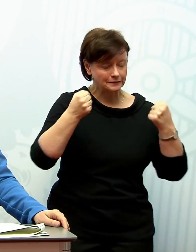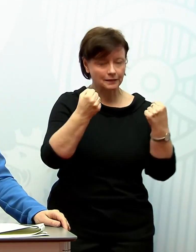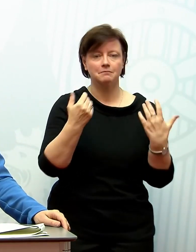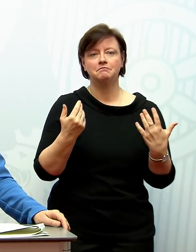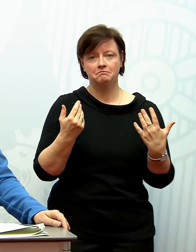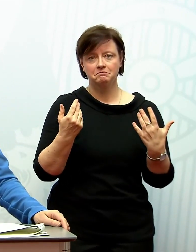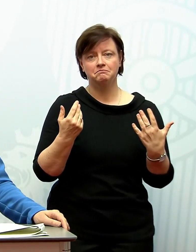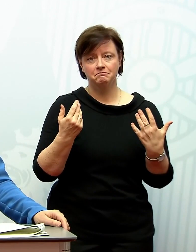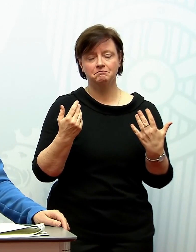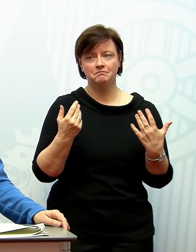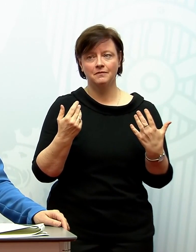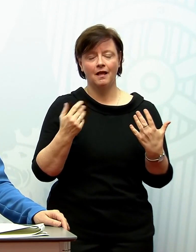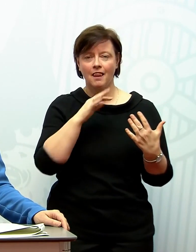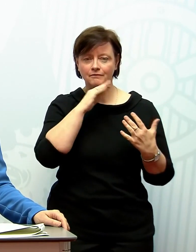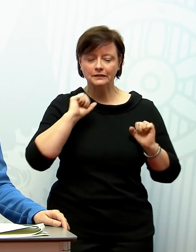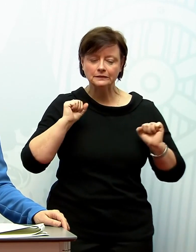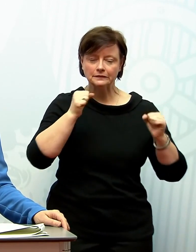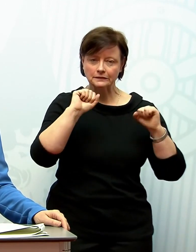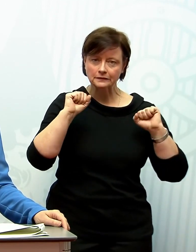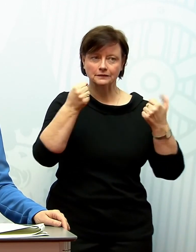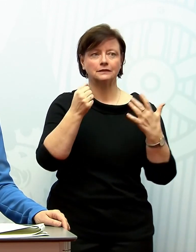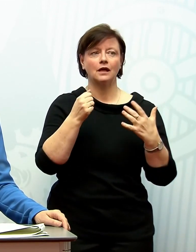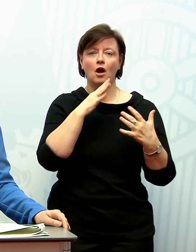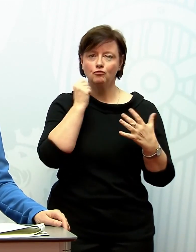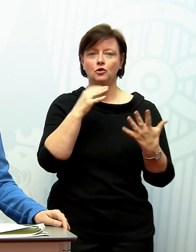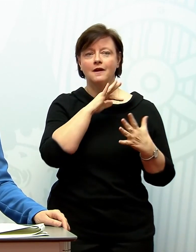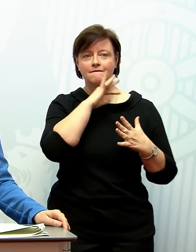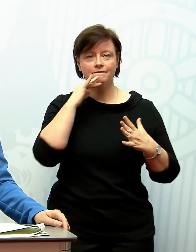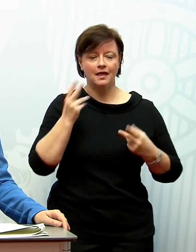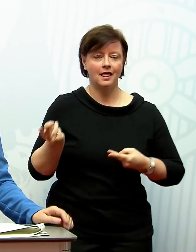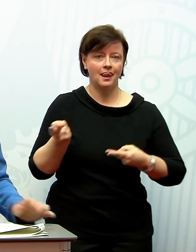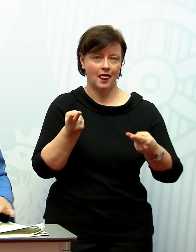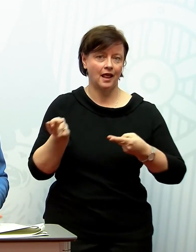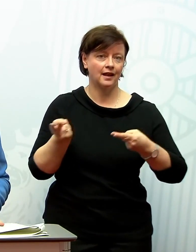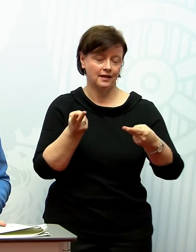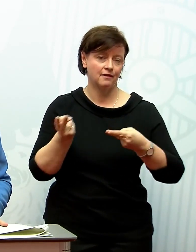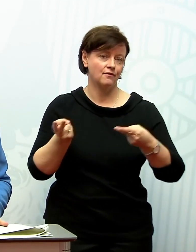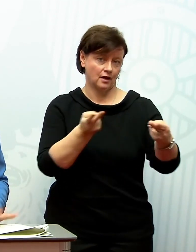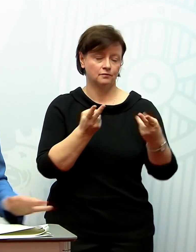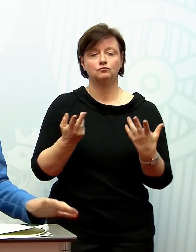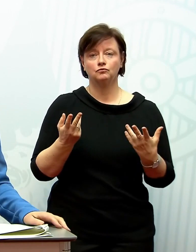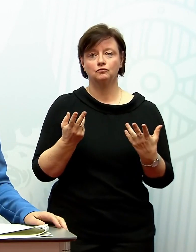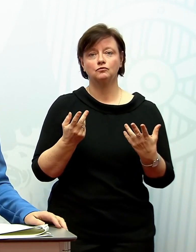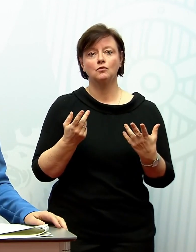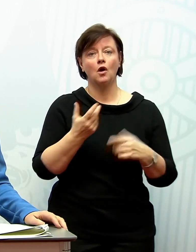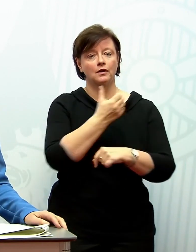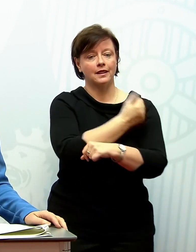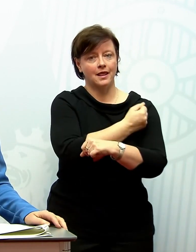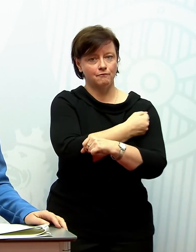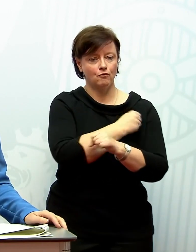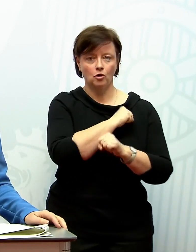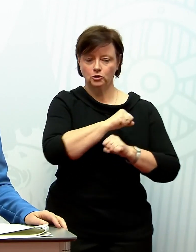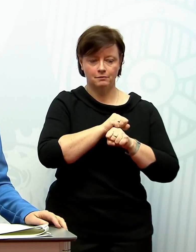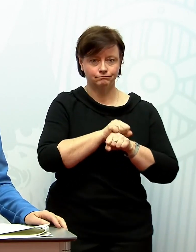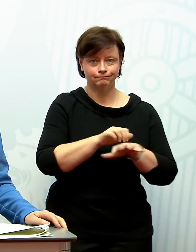ja in Gang setzen, um möglichst einen großen Anteil oder Beitrag zu leisten im Zusammenhang mit den Impfungen in